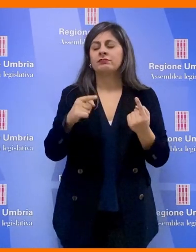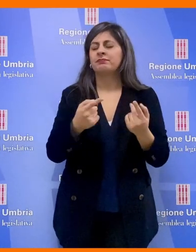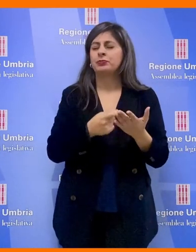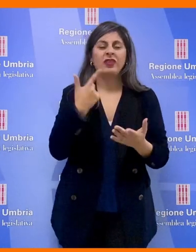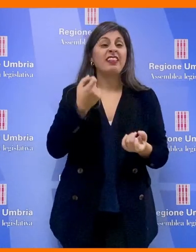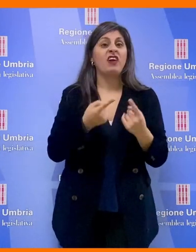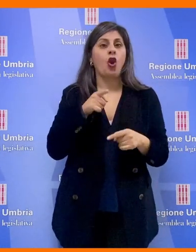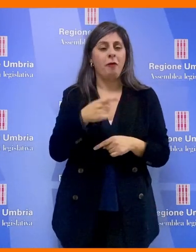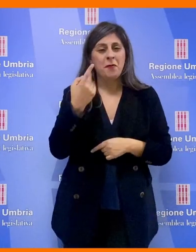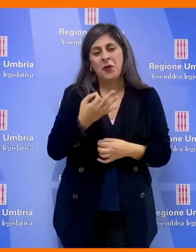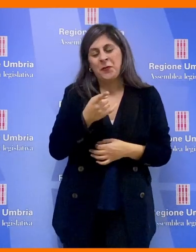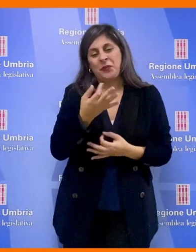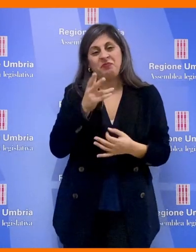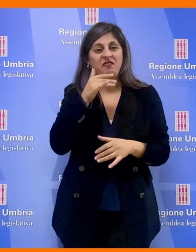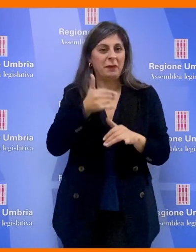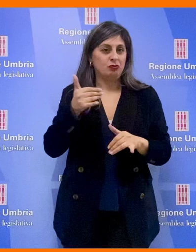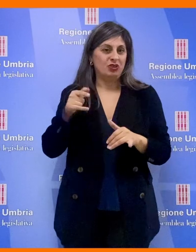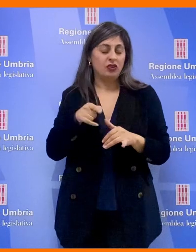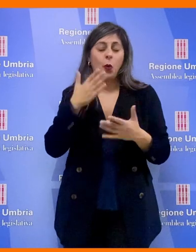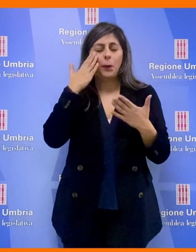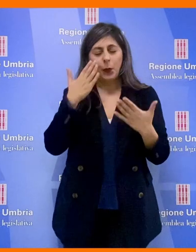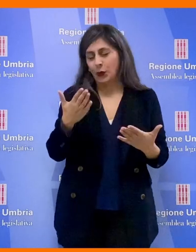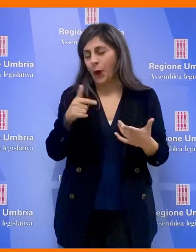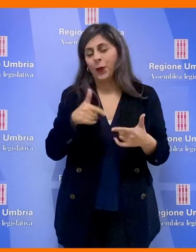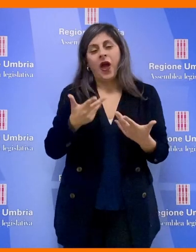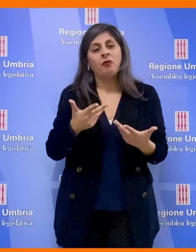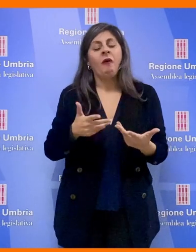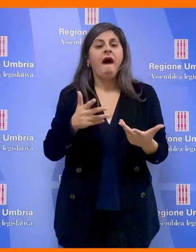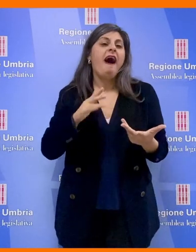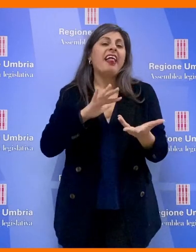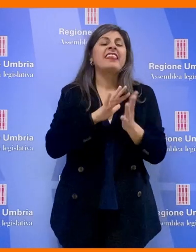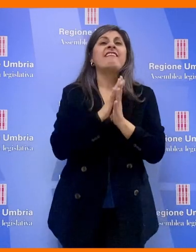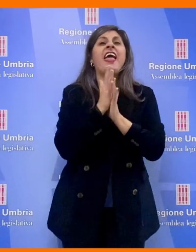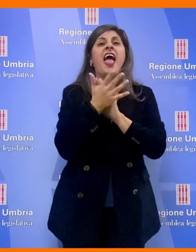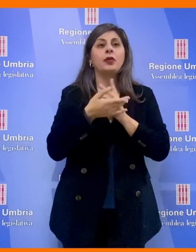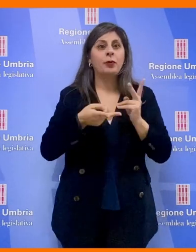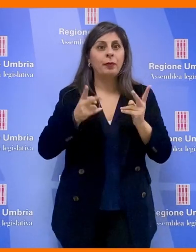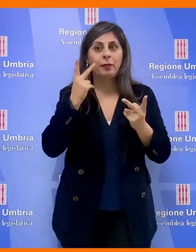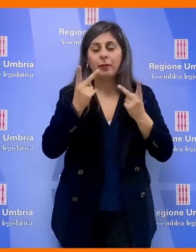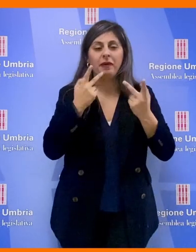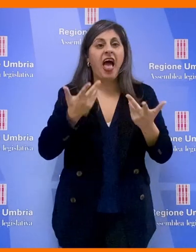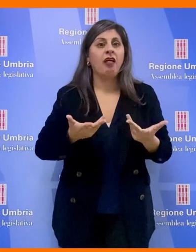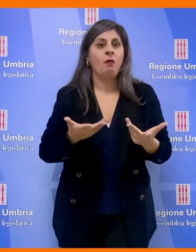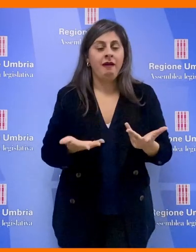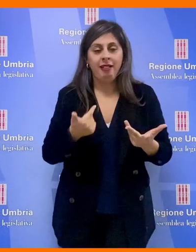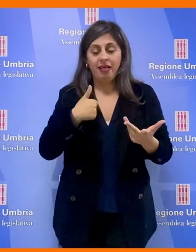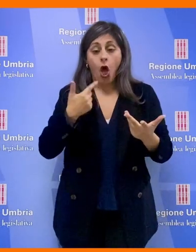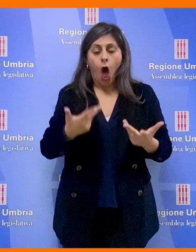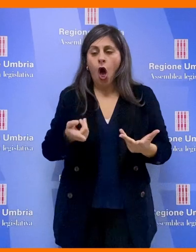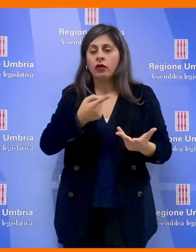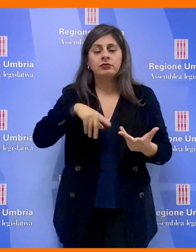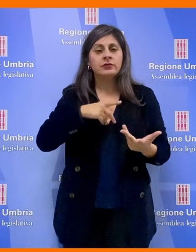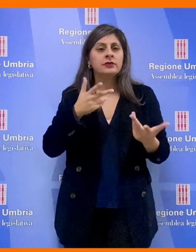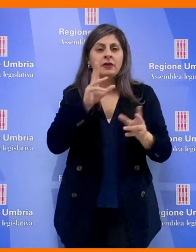appunto il discorso del femminicidio che purtroppo sta diventando d'attualità e di cui oggi non facciamo altro che